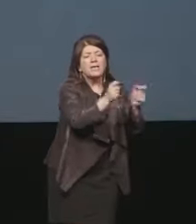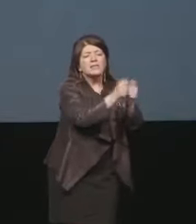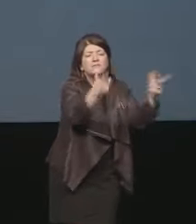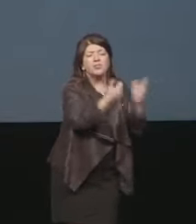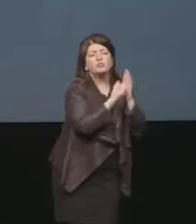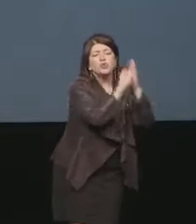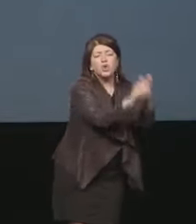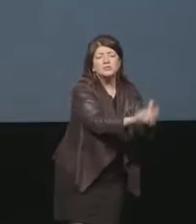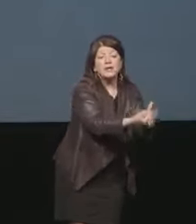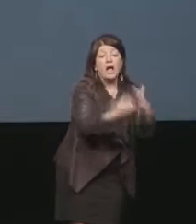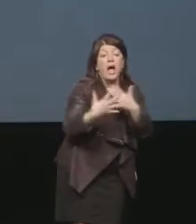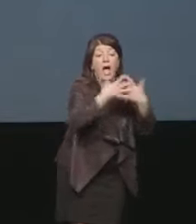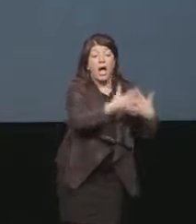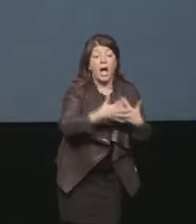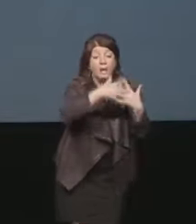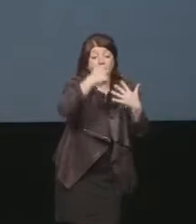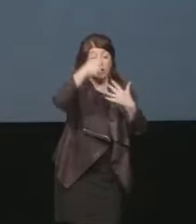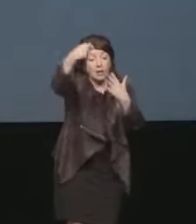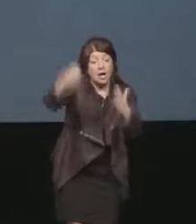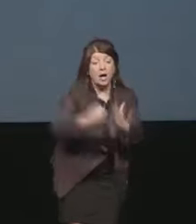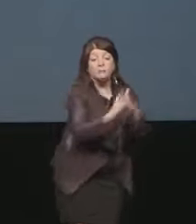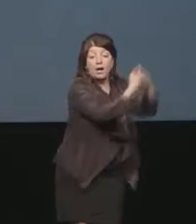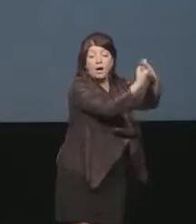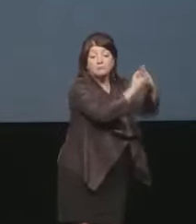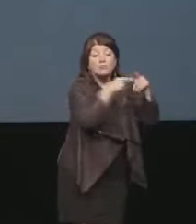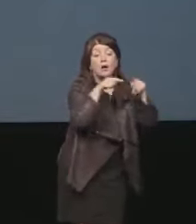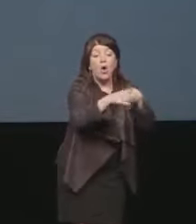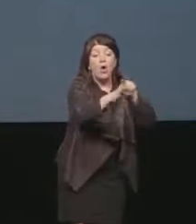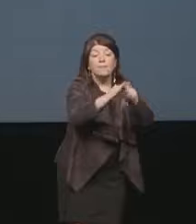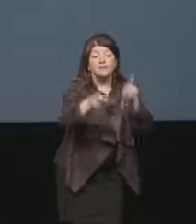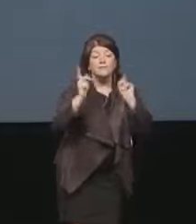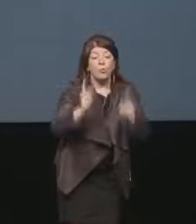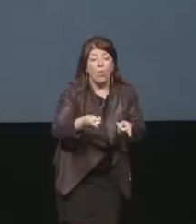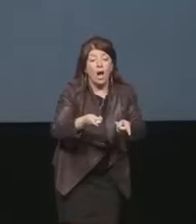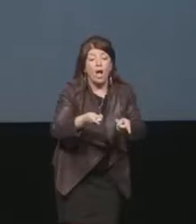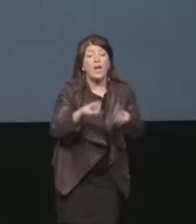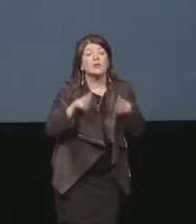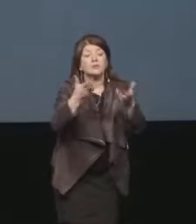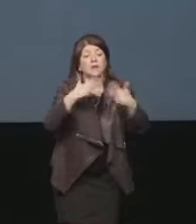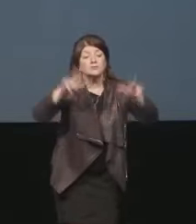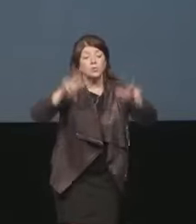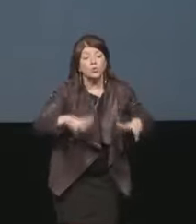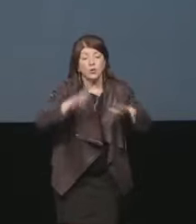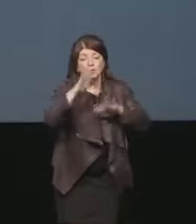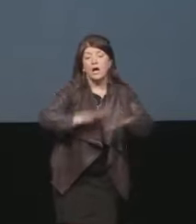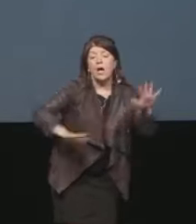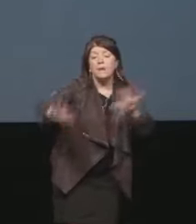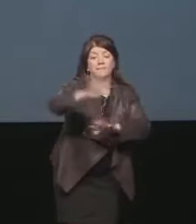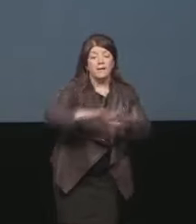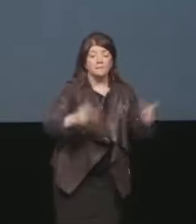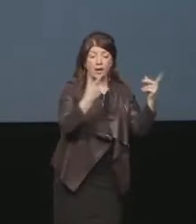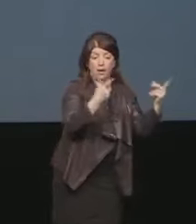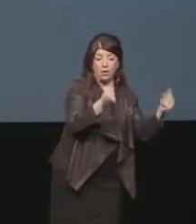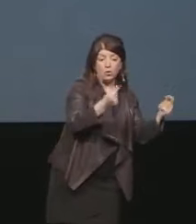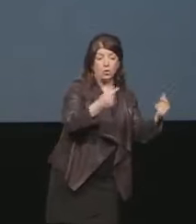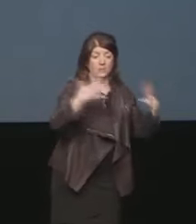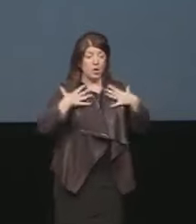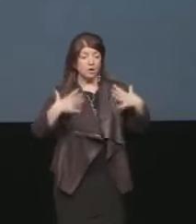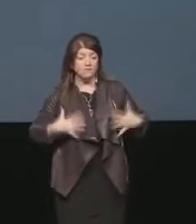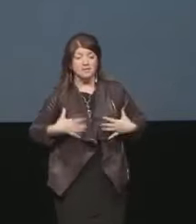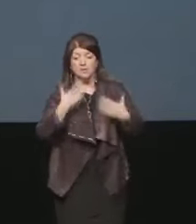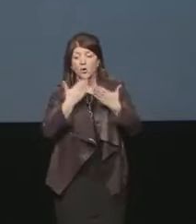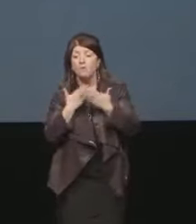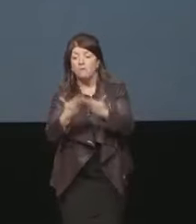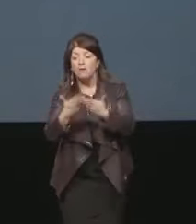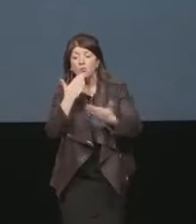Unite e sono nati proprio per pensare, per garantire un ambiente economico e fisico favorevole agli uomini ovunque